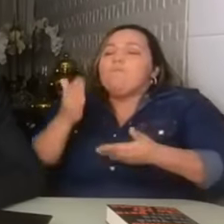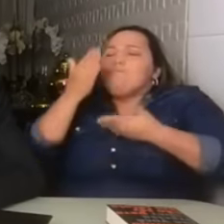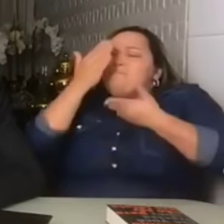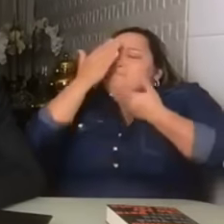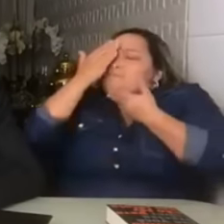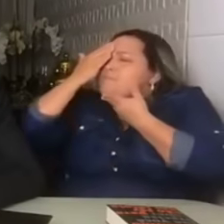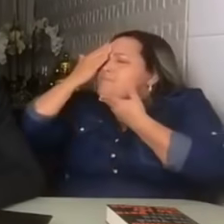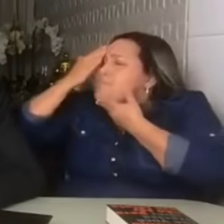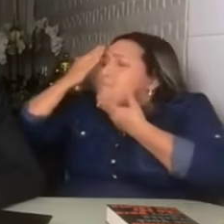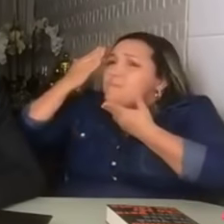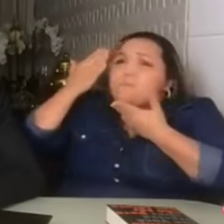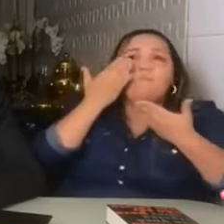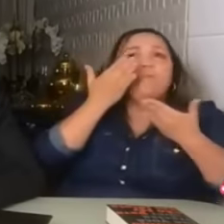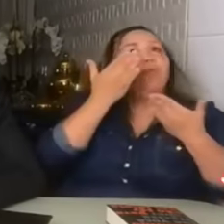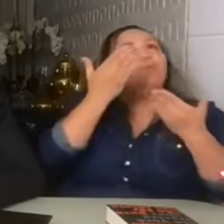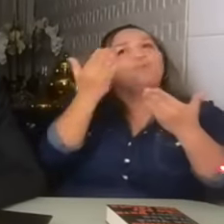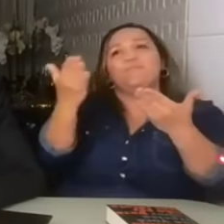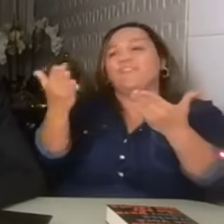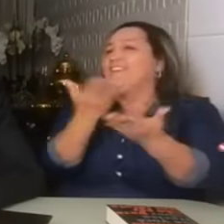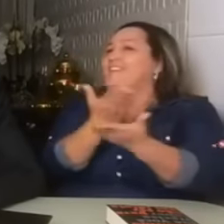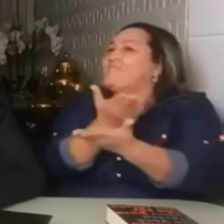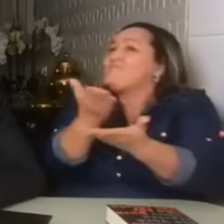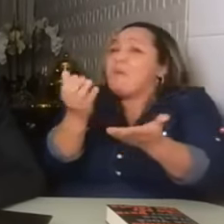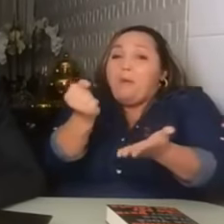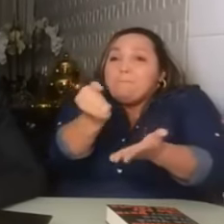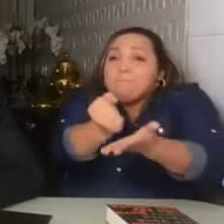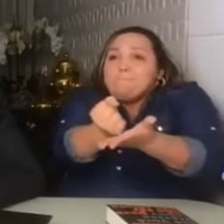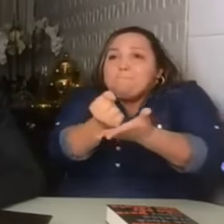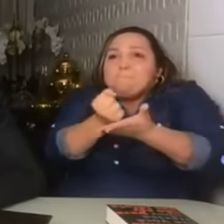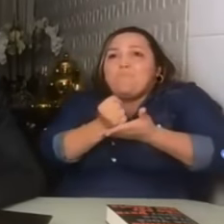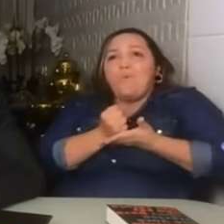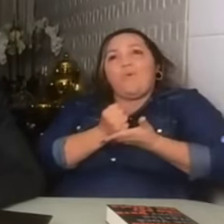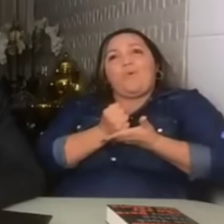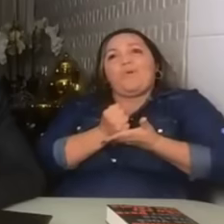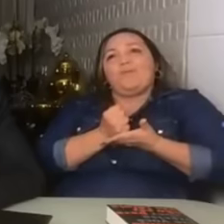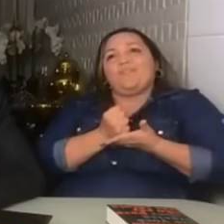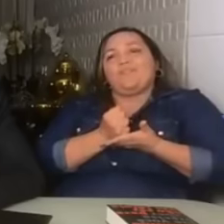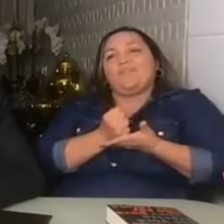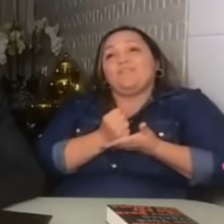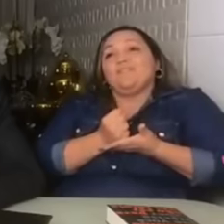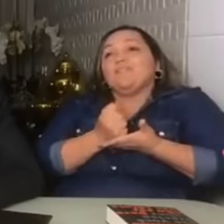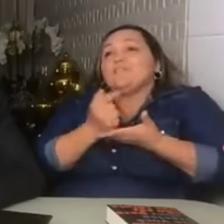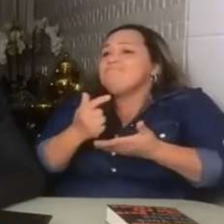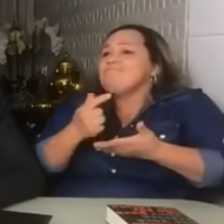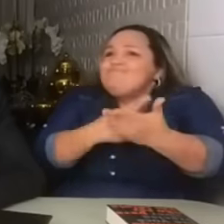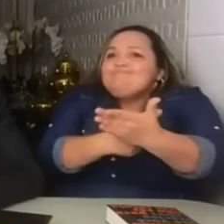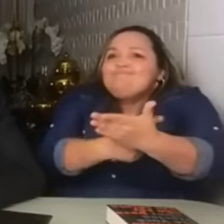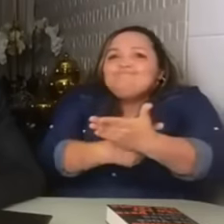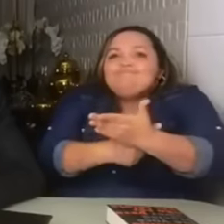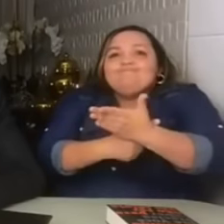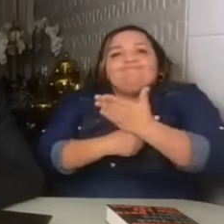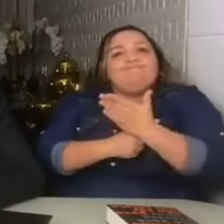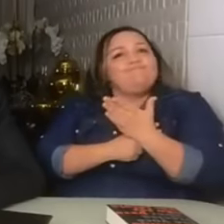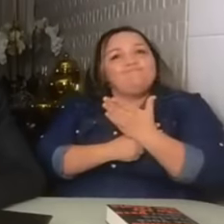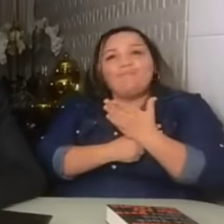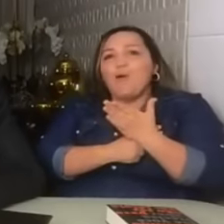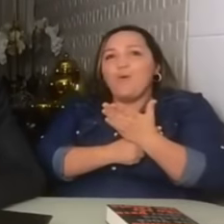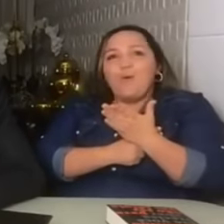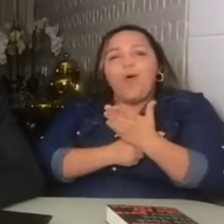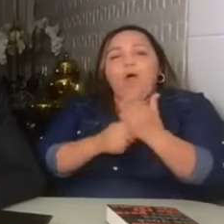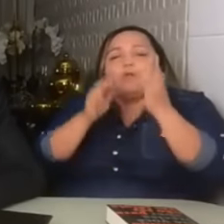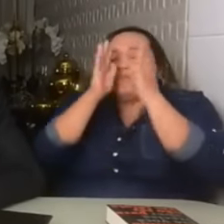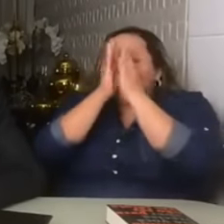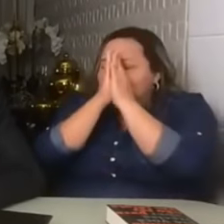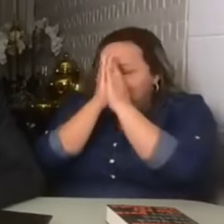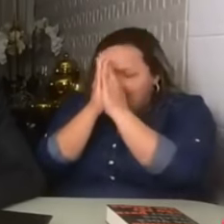obrigado a todos vocês pelo apoio, pela consideração, pelas